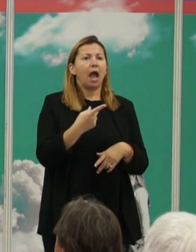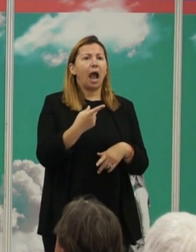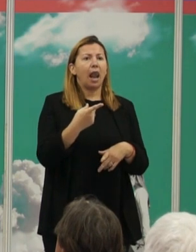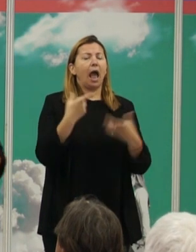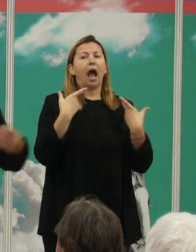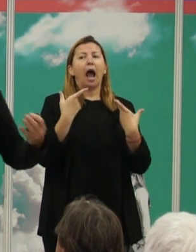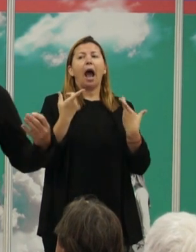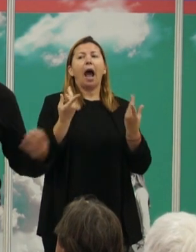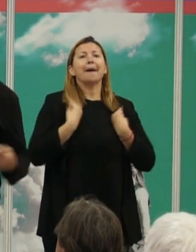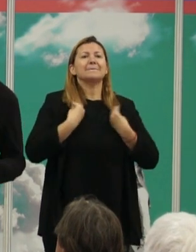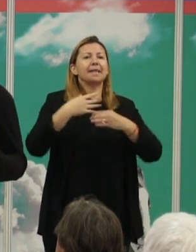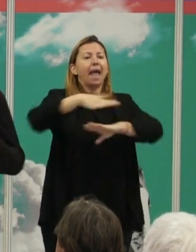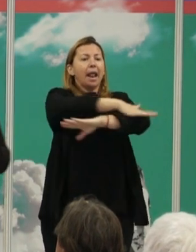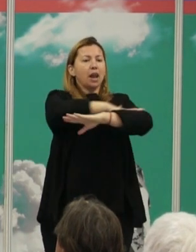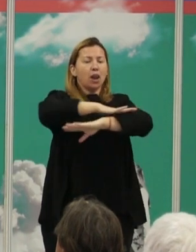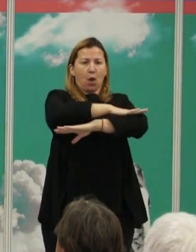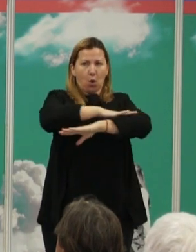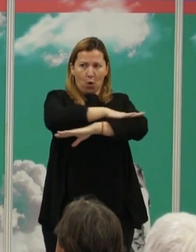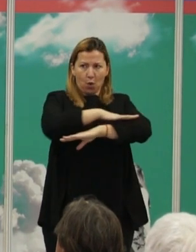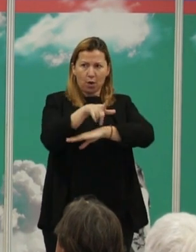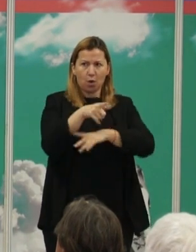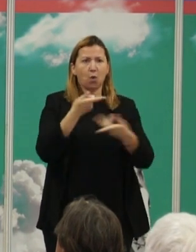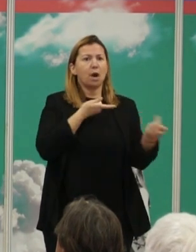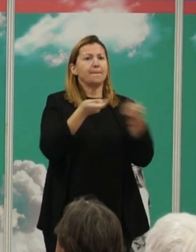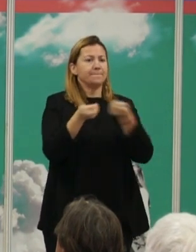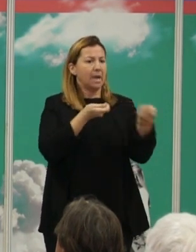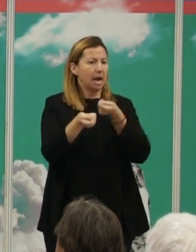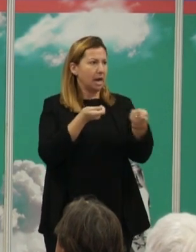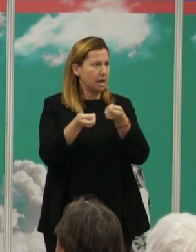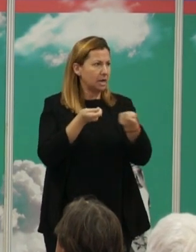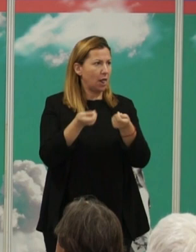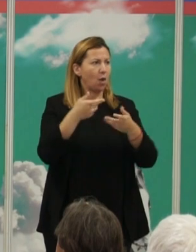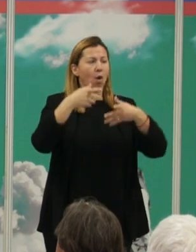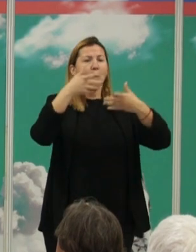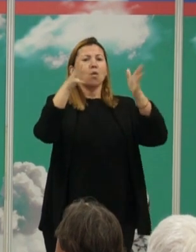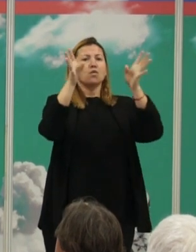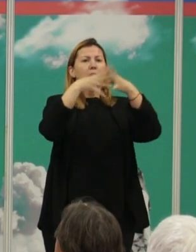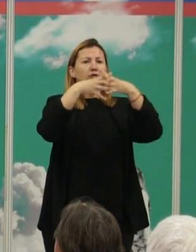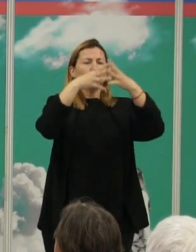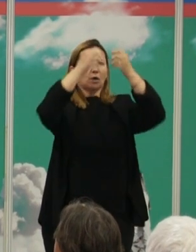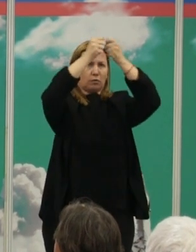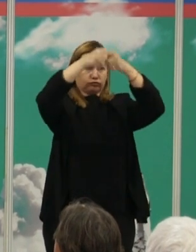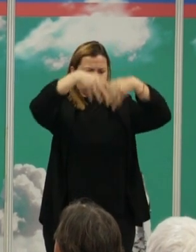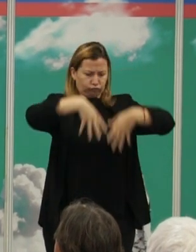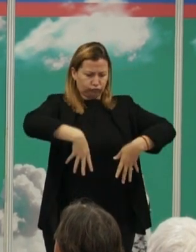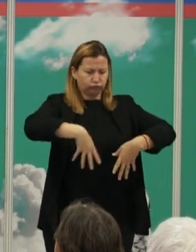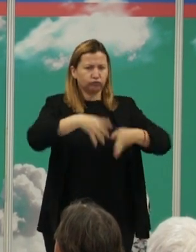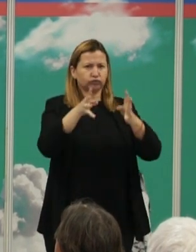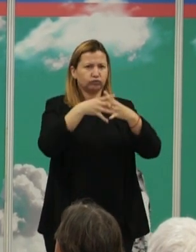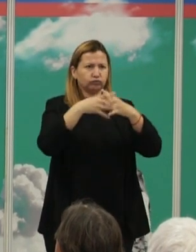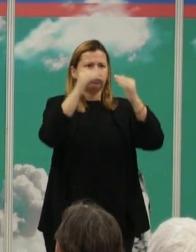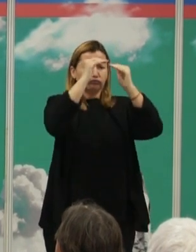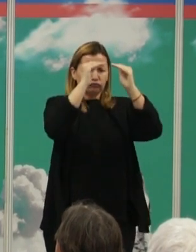de Estado, obviamente, una vida más bien con una administración y una estructuración social compleja, lo que hace es que mitiga